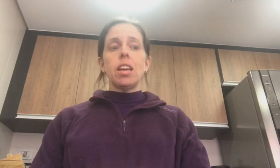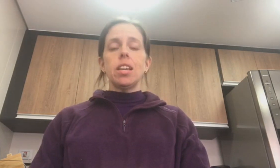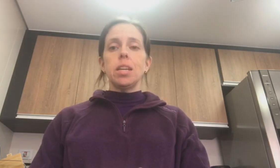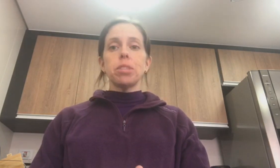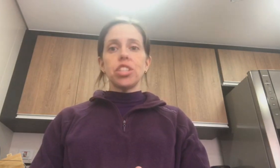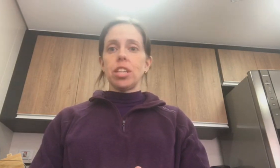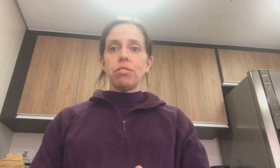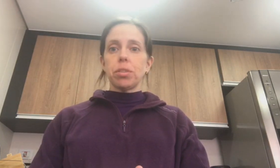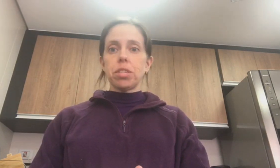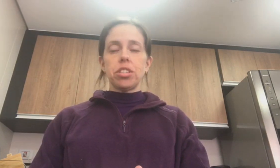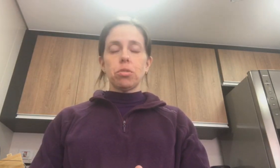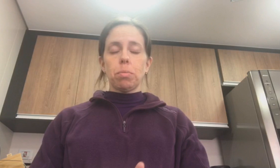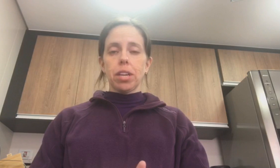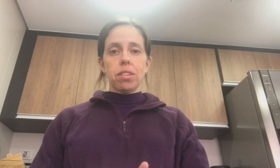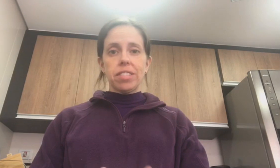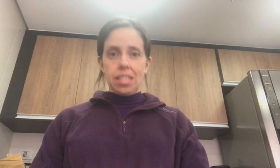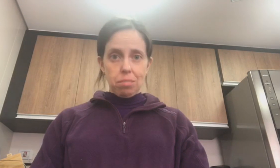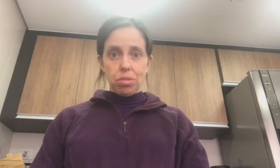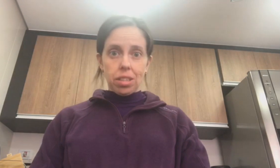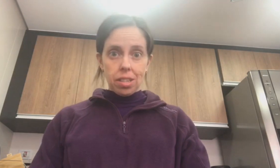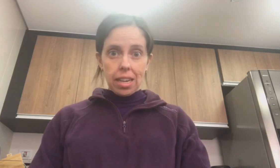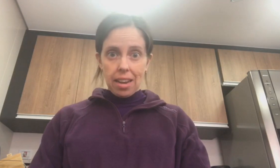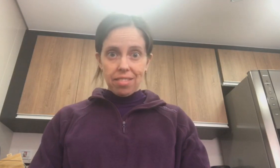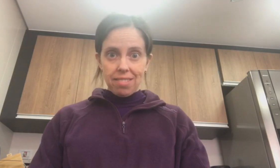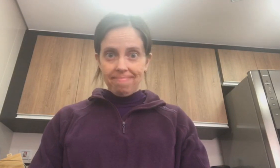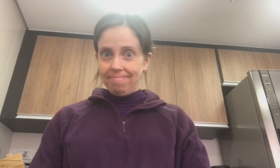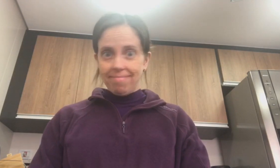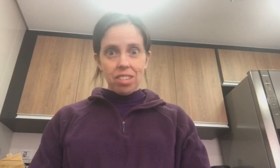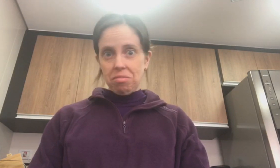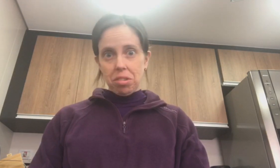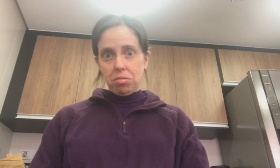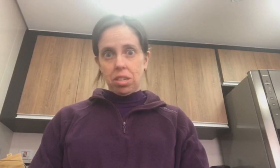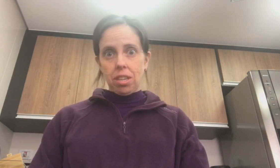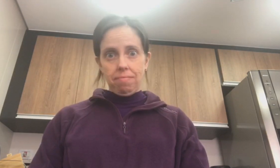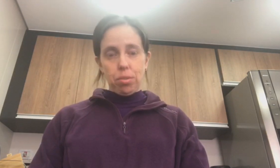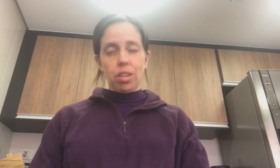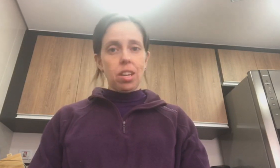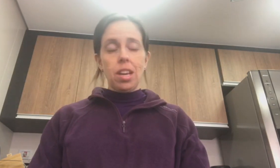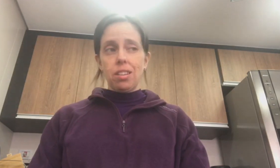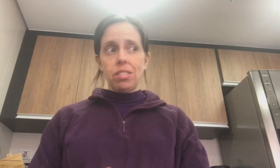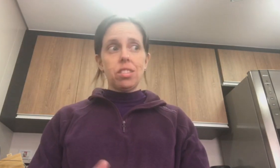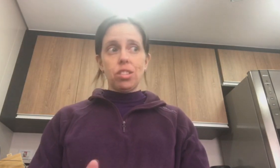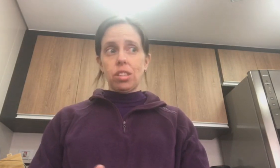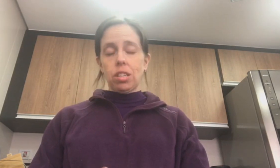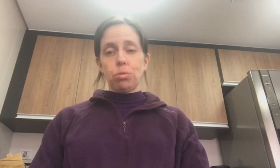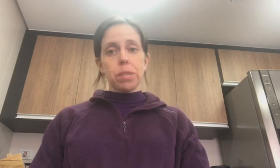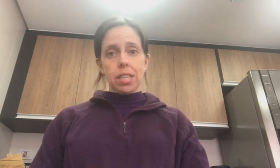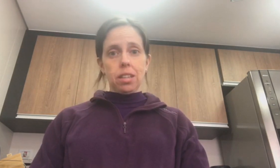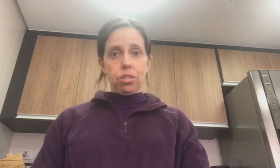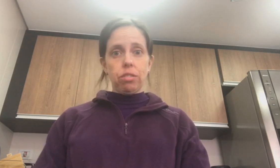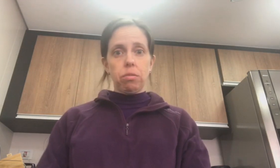Eu fico imaginando... Como é que eu ia fazer essa mudança grávida? Eu não ia conseguir. Porque... Tá super cansativo.